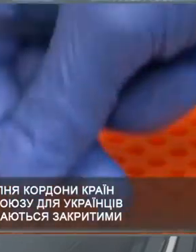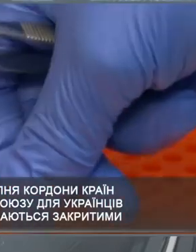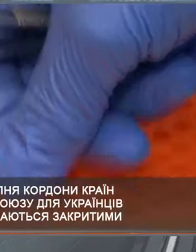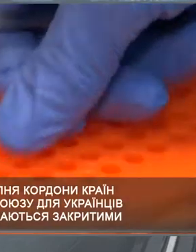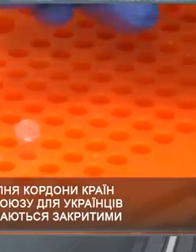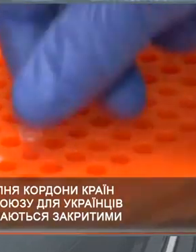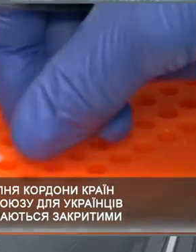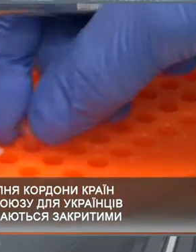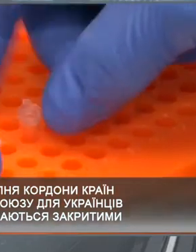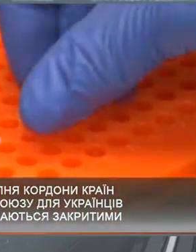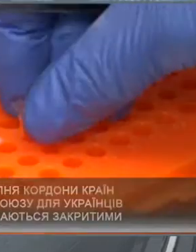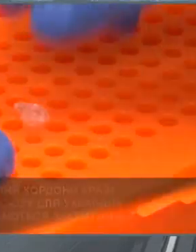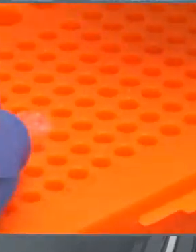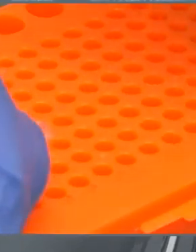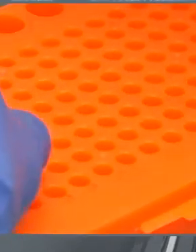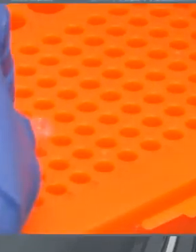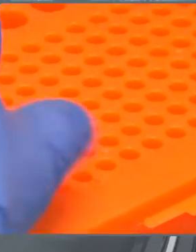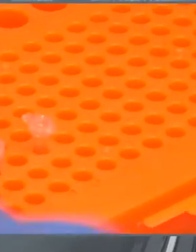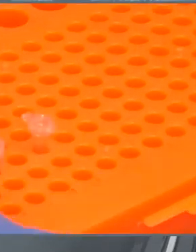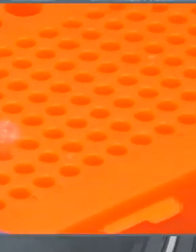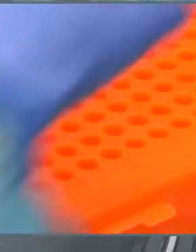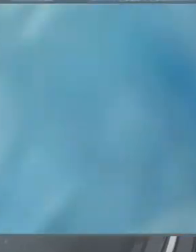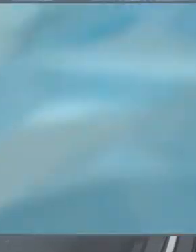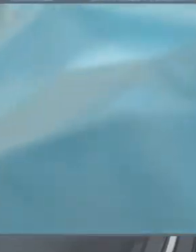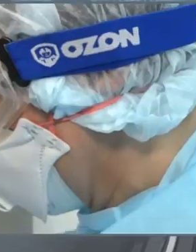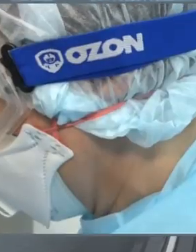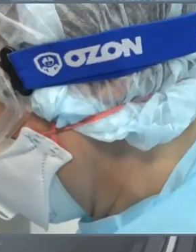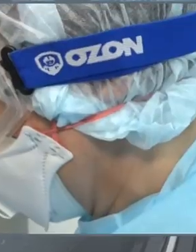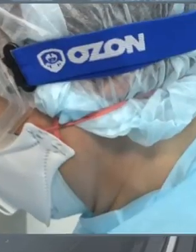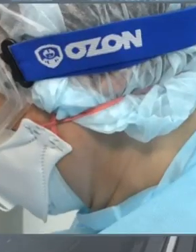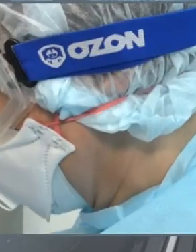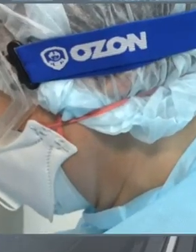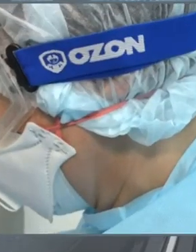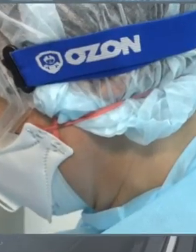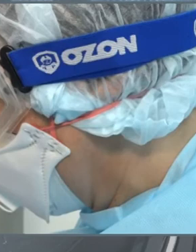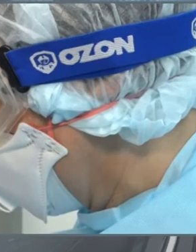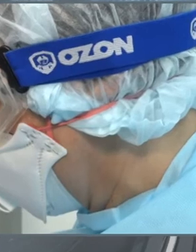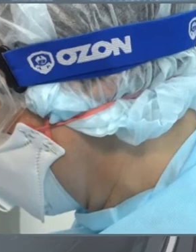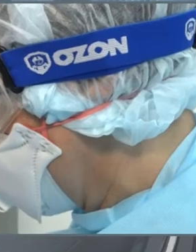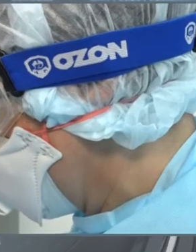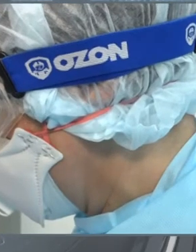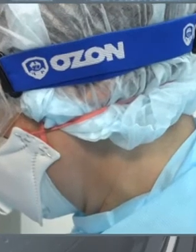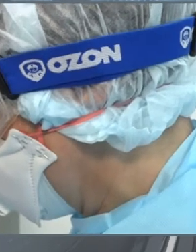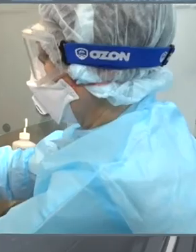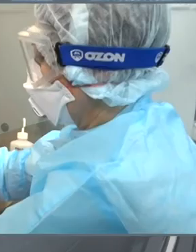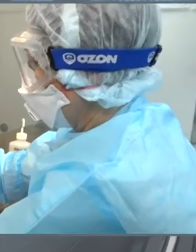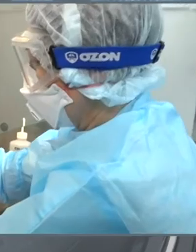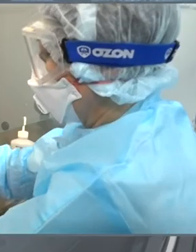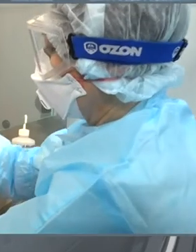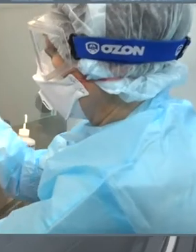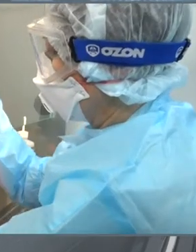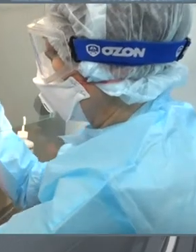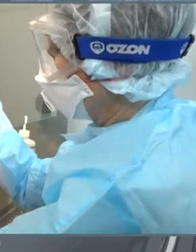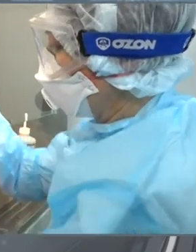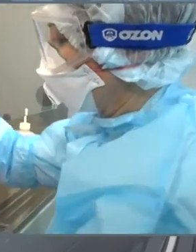людей складно переносять коронавірус і потрапляють на лікарняні ліжка в середньому або важкому стані перебігу хвороби. Зростає